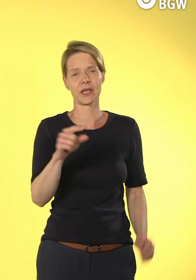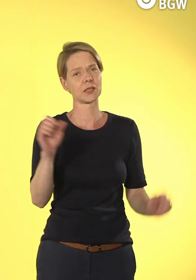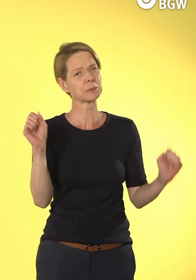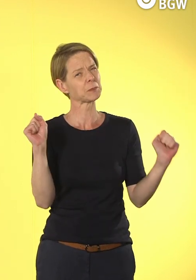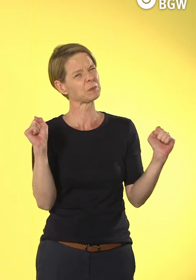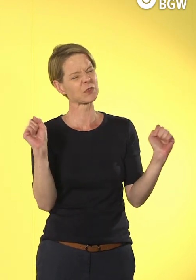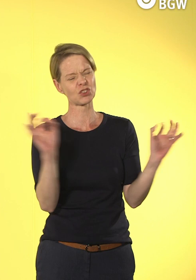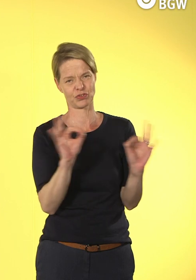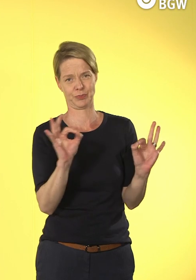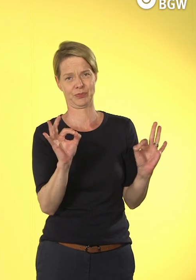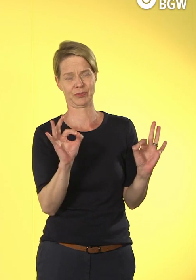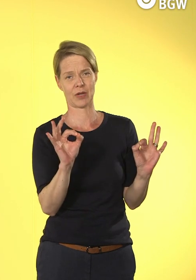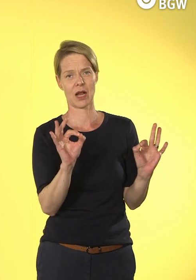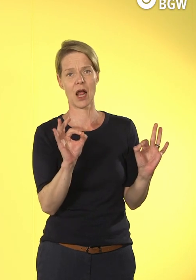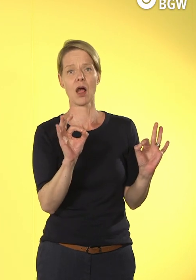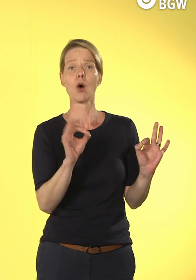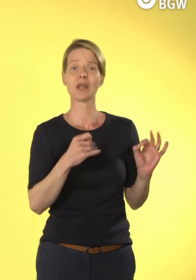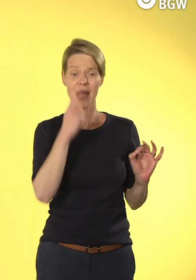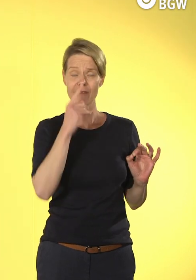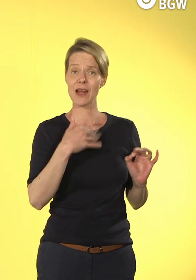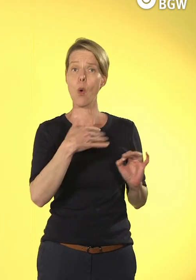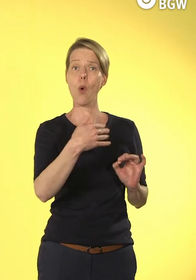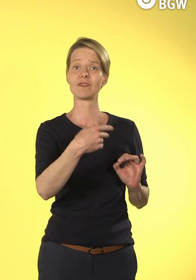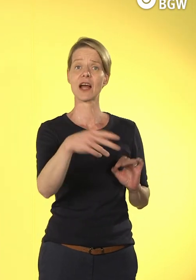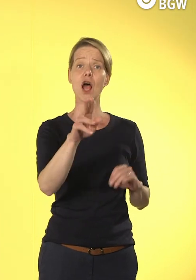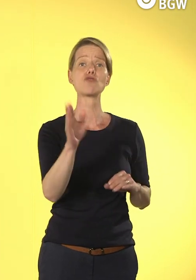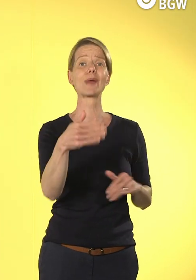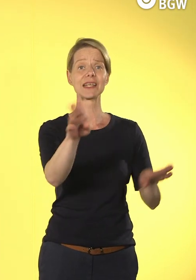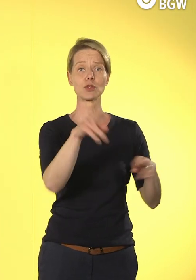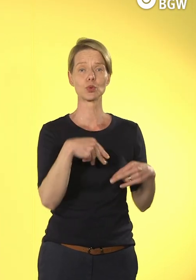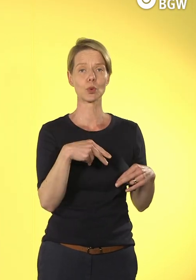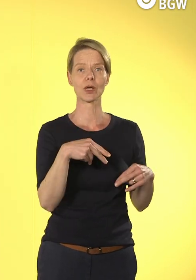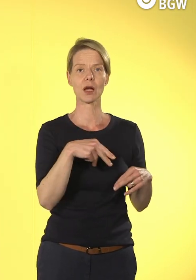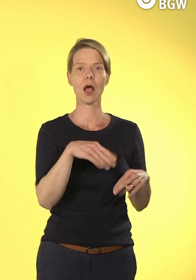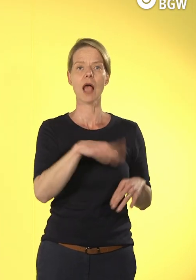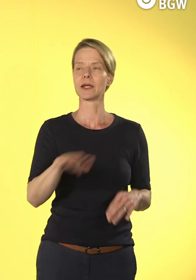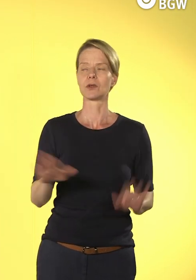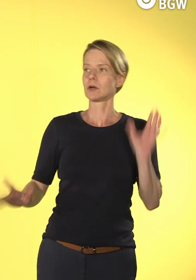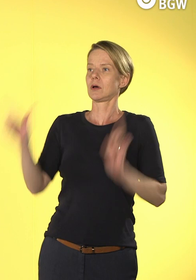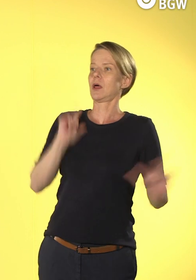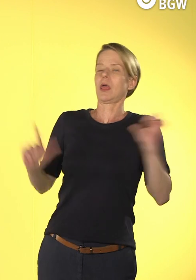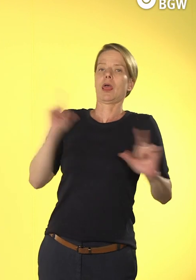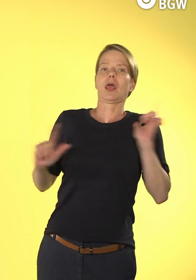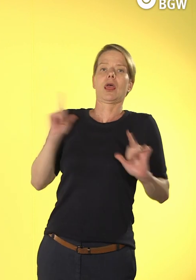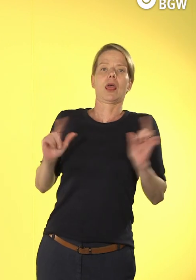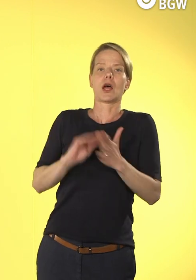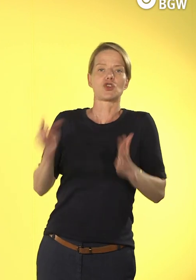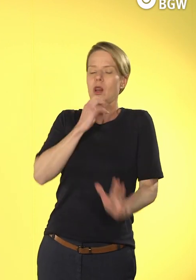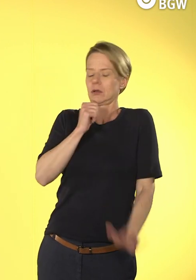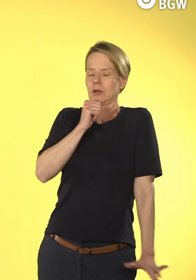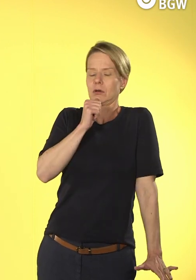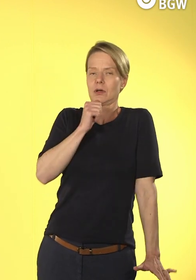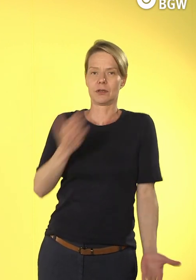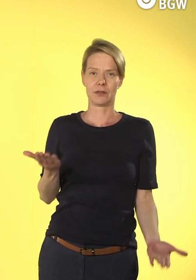verbunden, das heißt mit Schulverweigerung oder mit Schulangst. Und wir haben, und das ist jetzt das, was Herr Holler sagte, wir haben